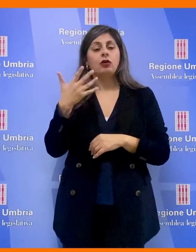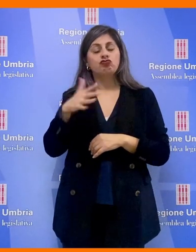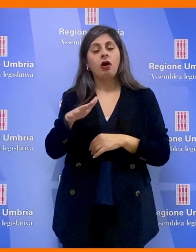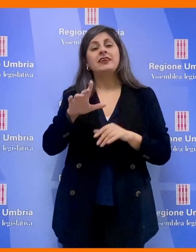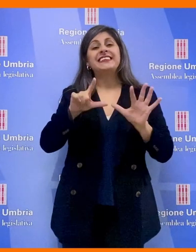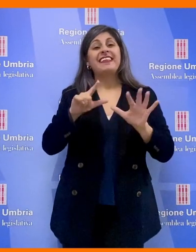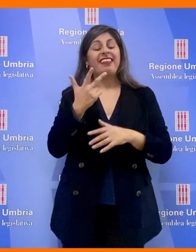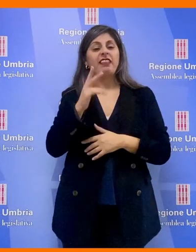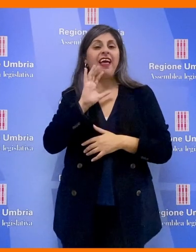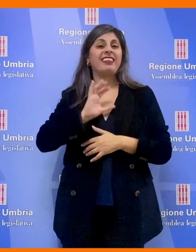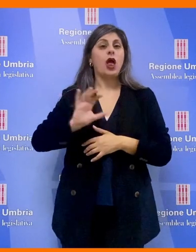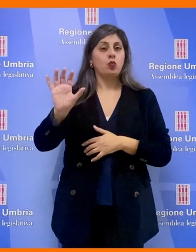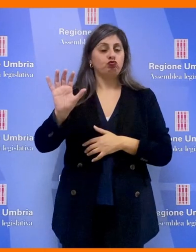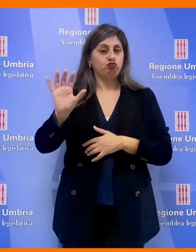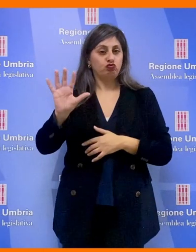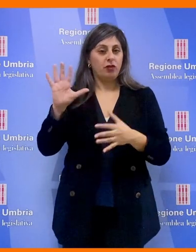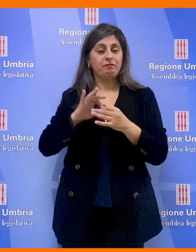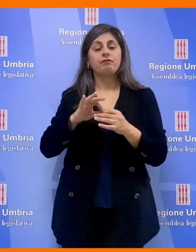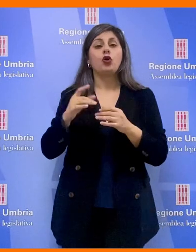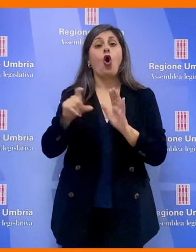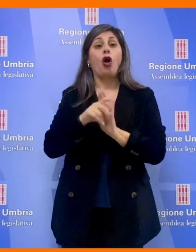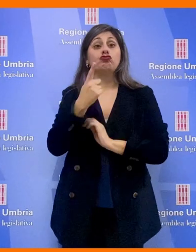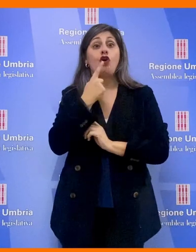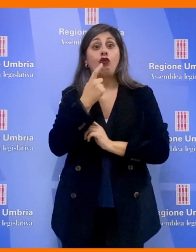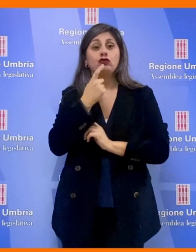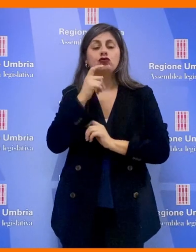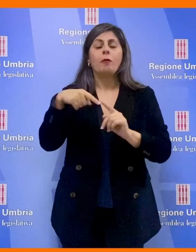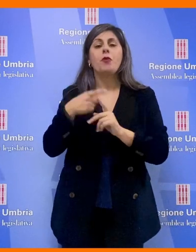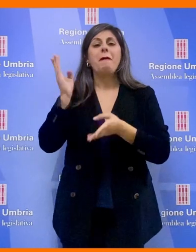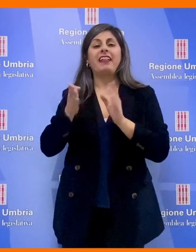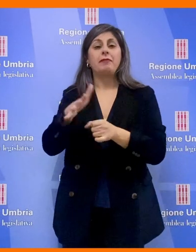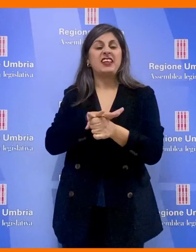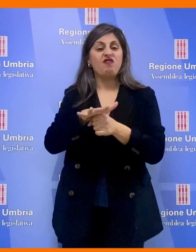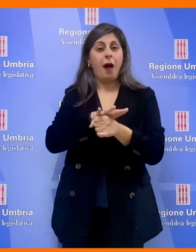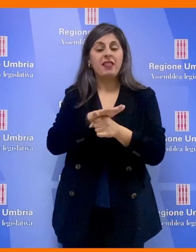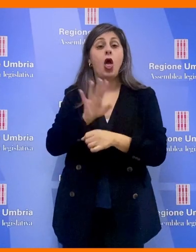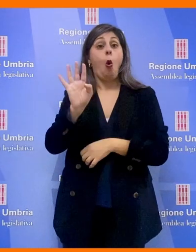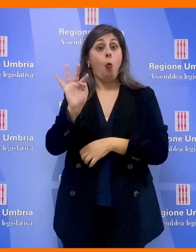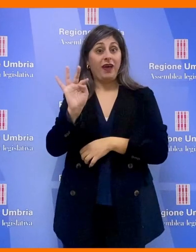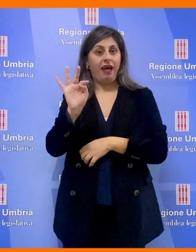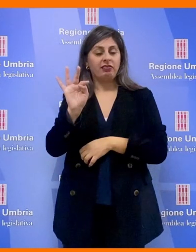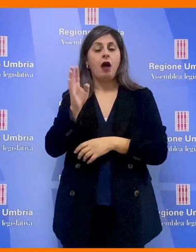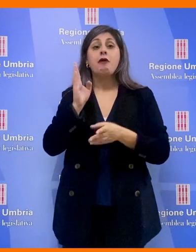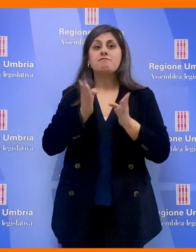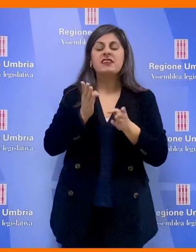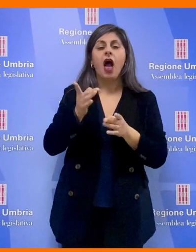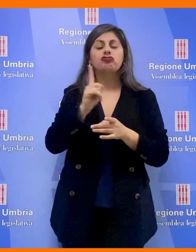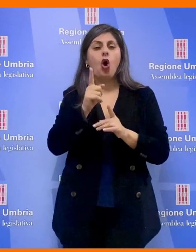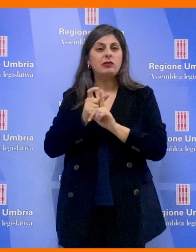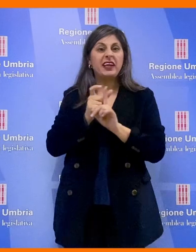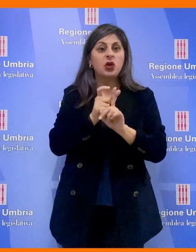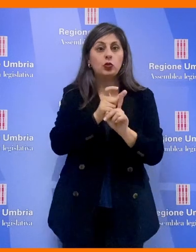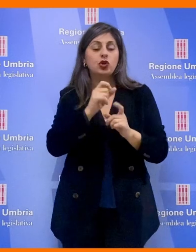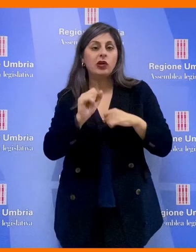73 denunce afferenti al Codice Rosso. I maltrattamenti in famiglia sono stati 40. Le minacce o atti persecutori